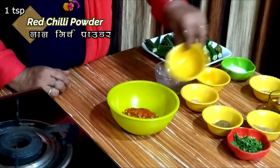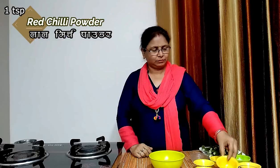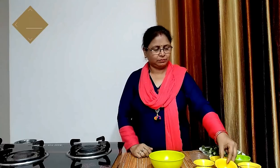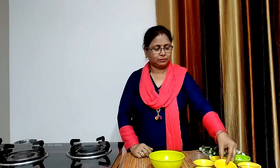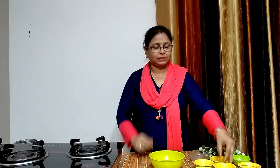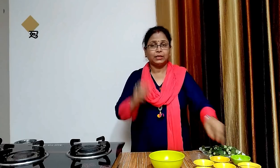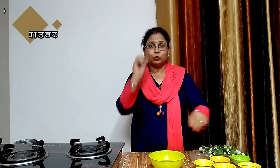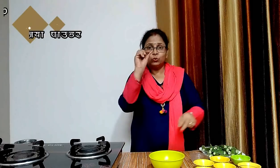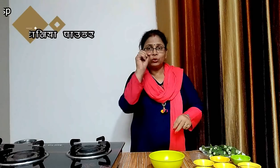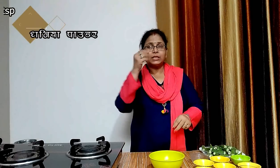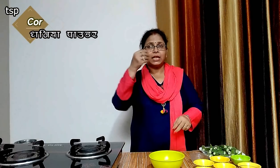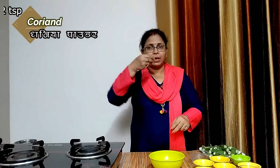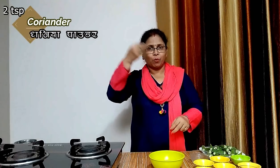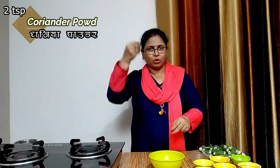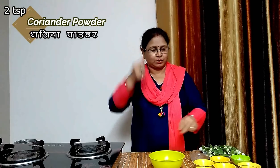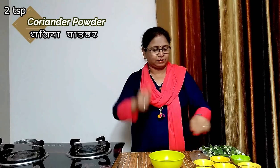दो चमच जनिया पाउडर